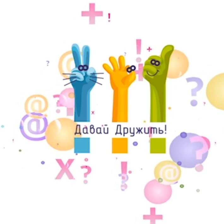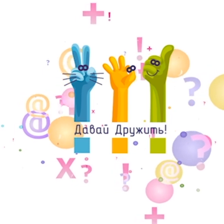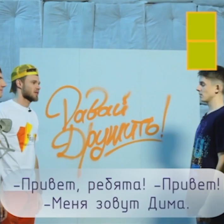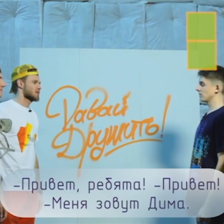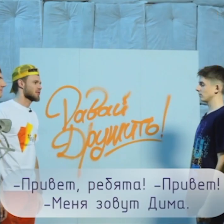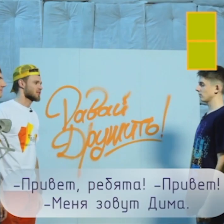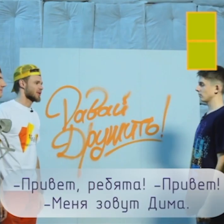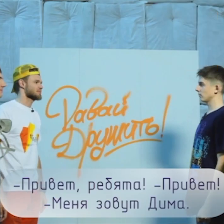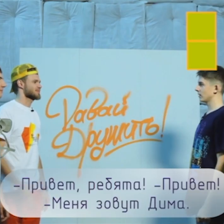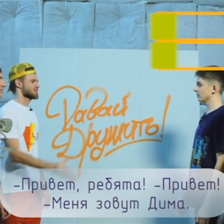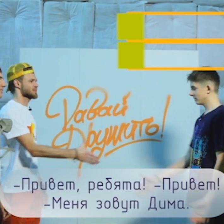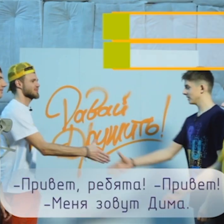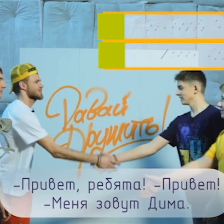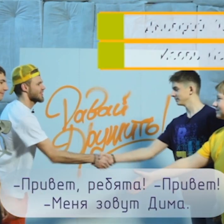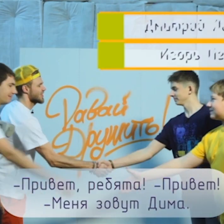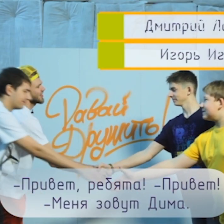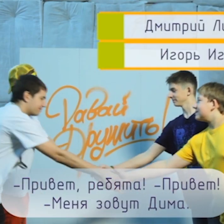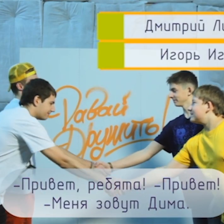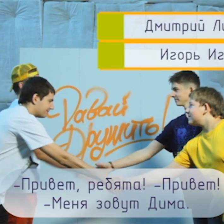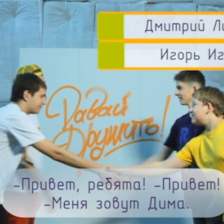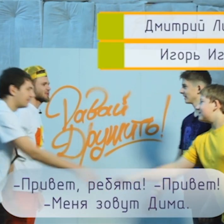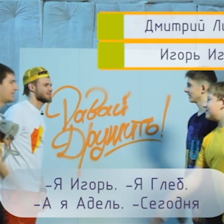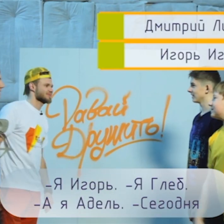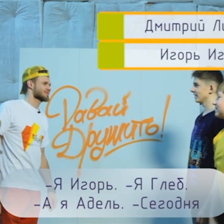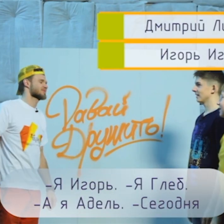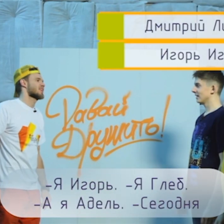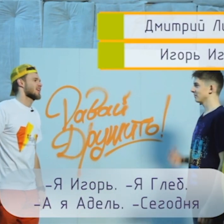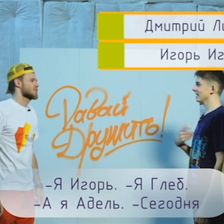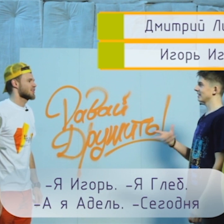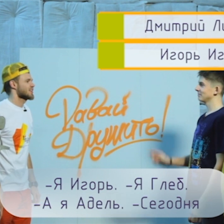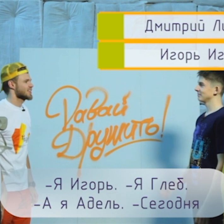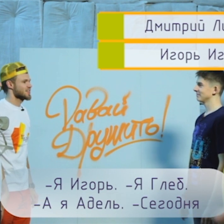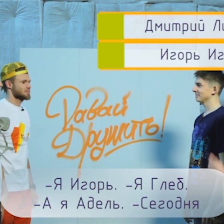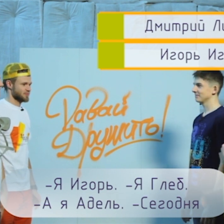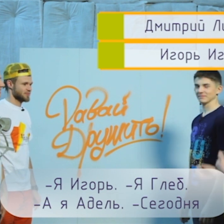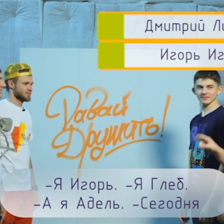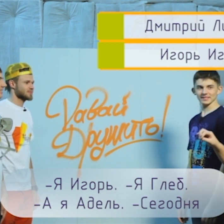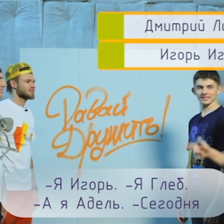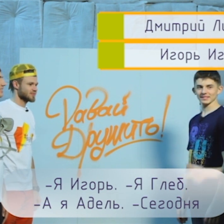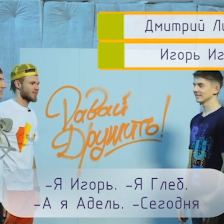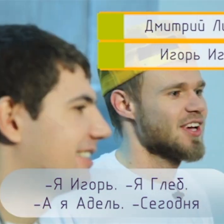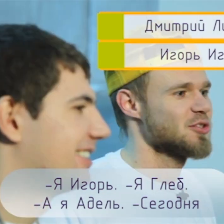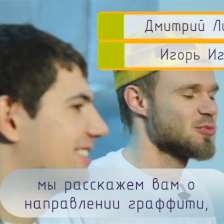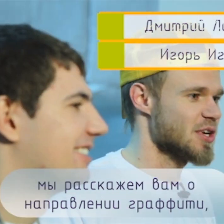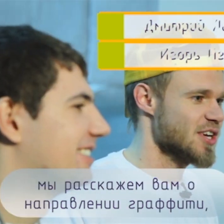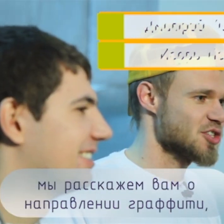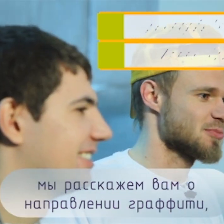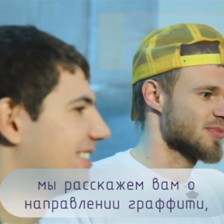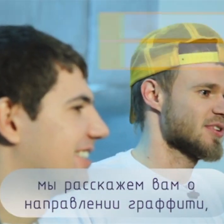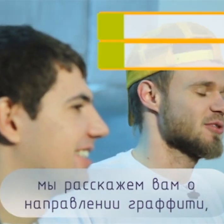Привет, Привет. Меня зовут Дима. Я Игорь. Я Глеб. А я Игорь. Сегодня мы расскажем о новом